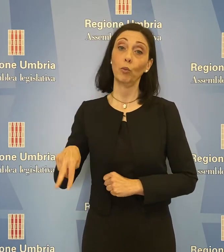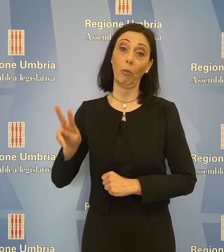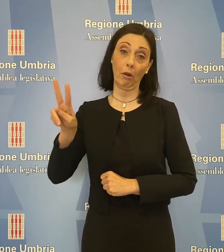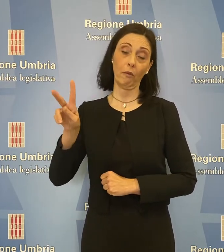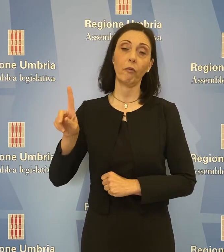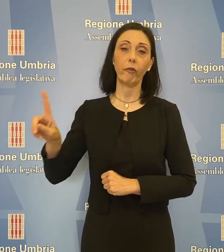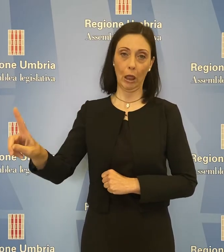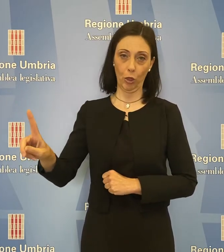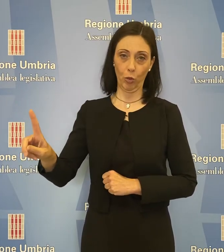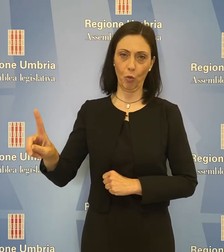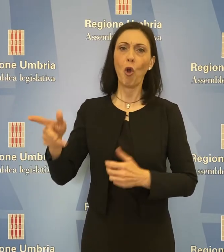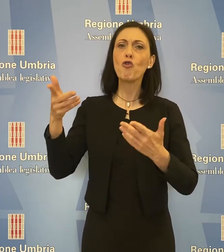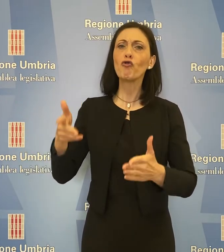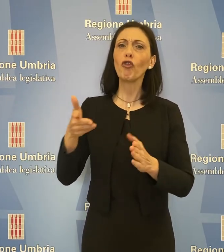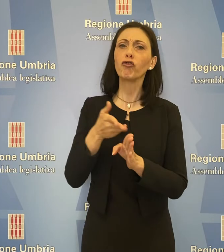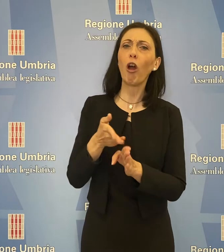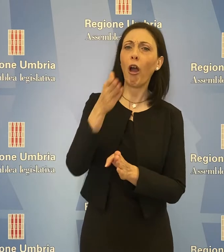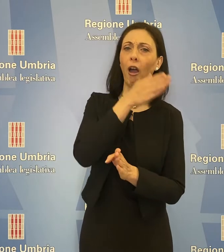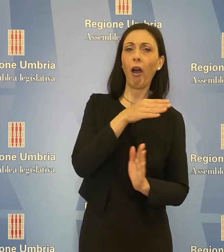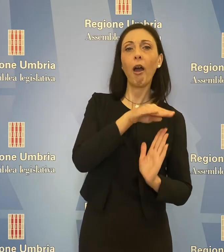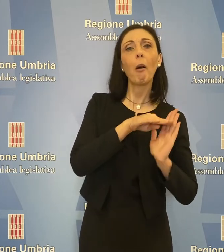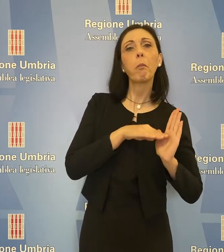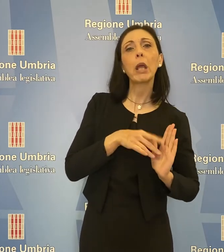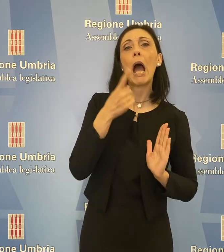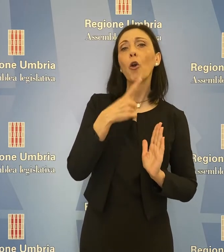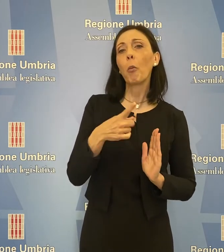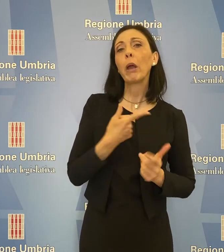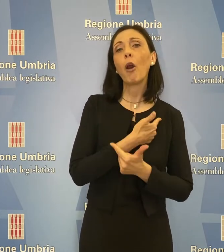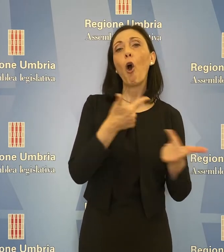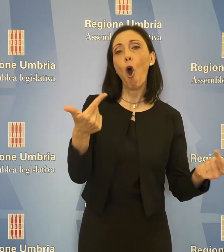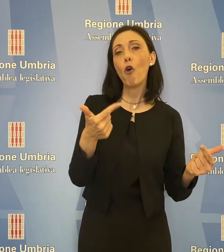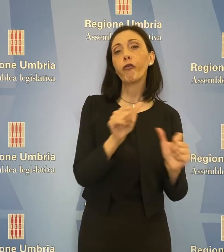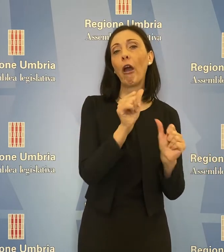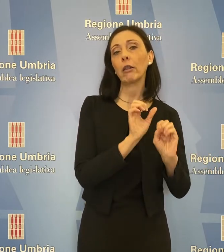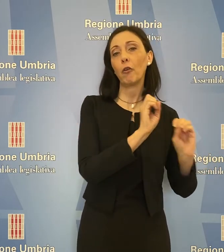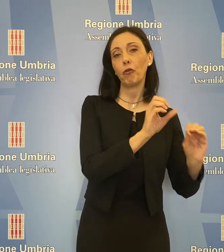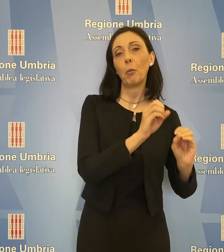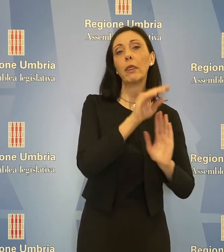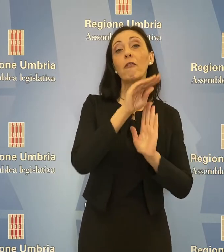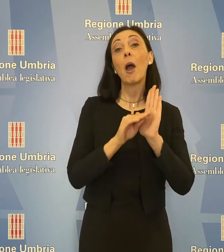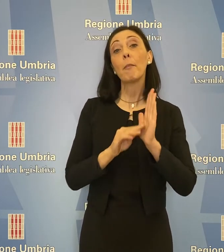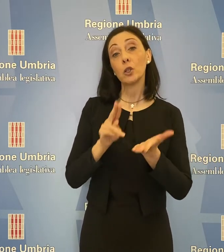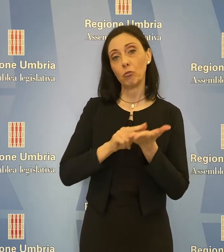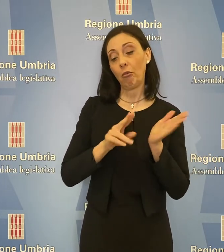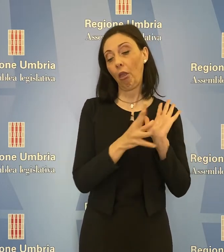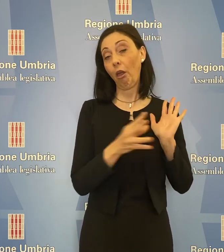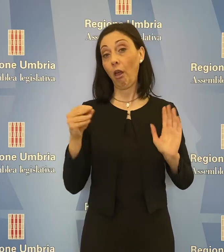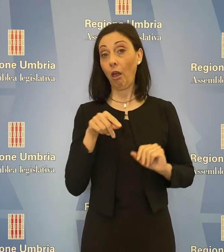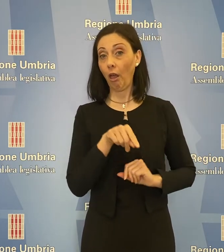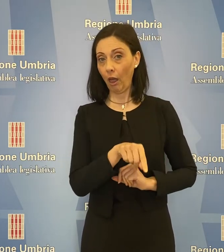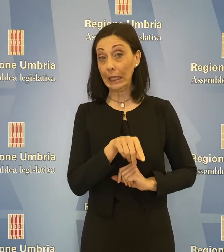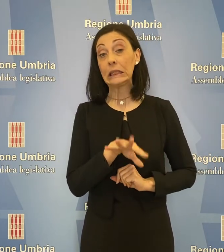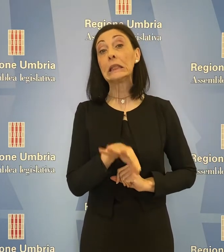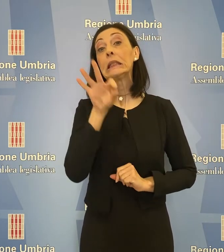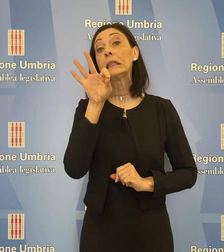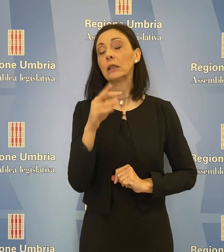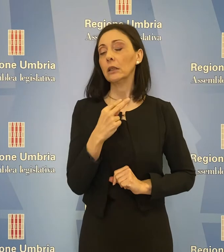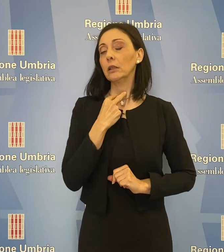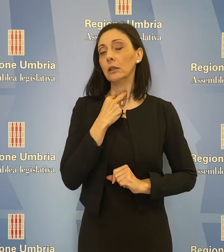ricaica le linee guida del precedente piano per l'offerta formativa e la programmazione della rete scolastica, una scelta causata dall